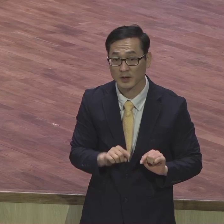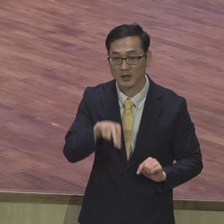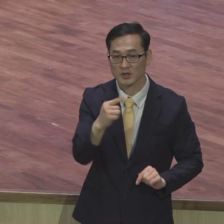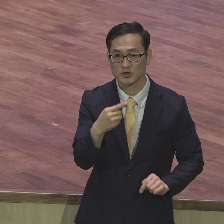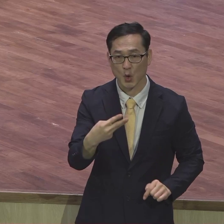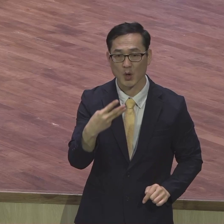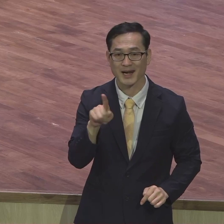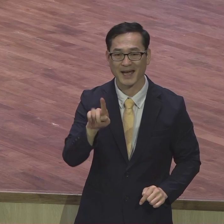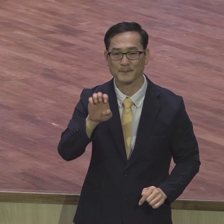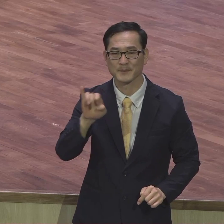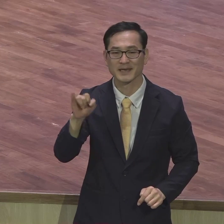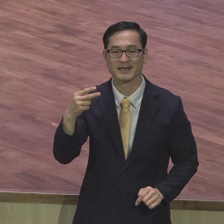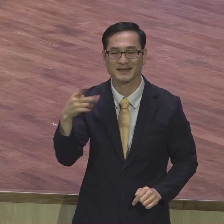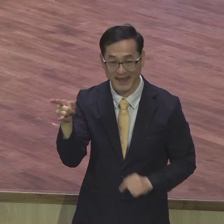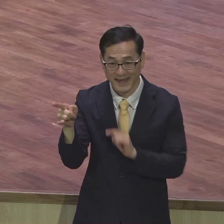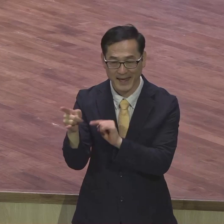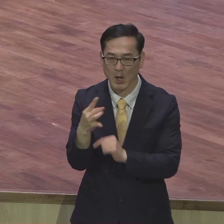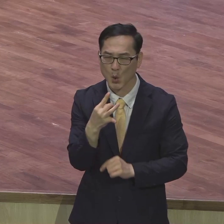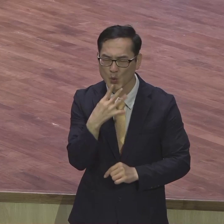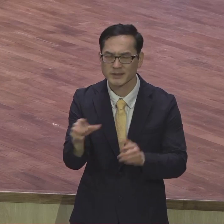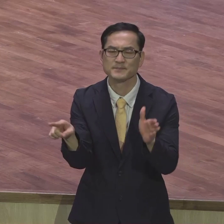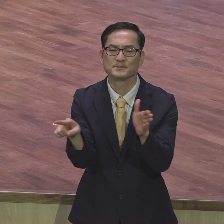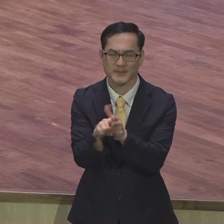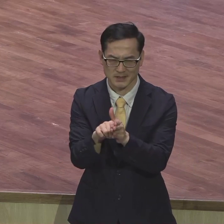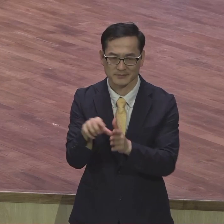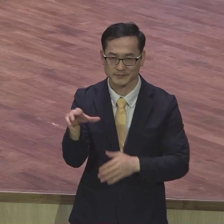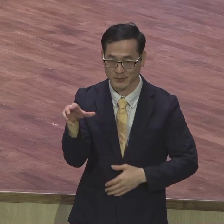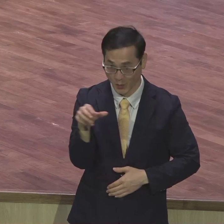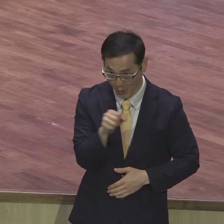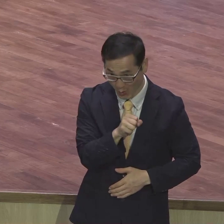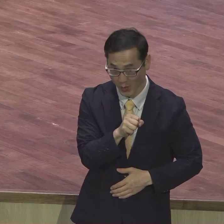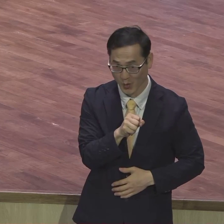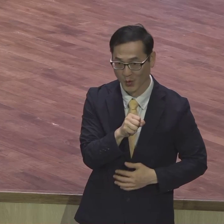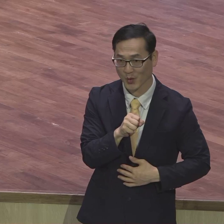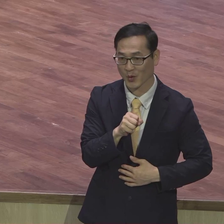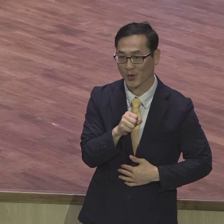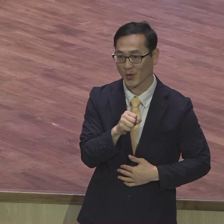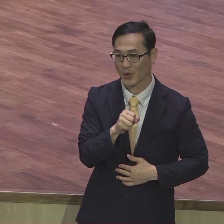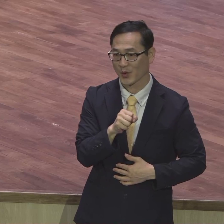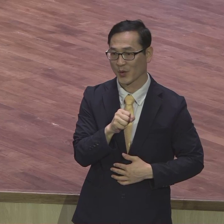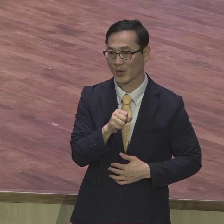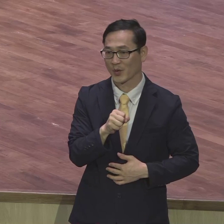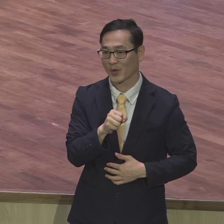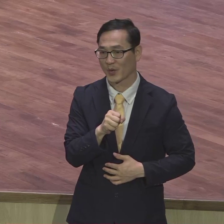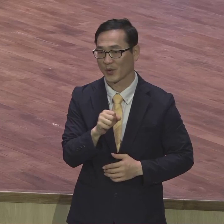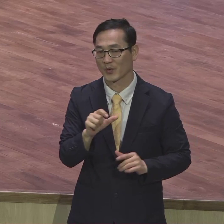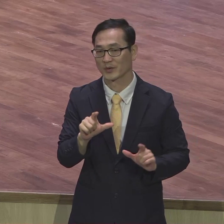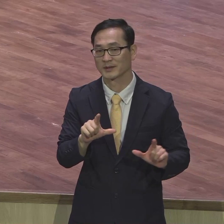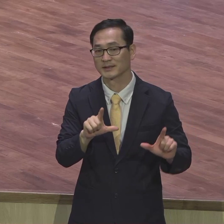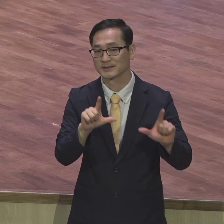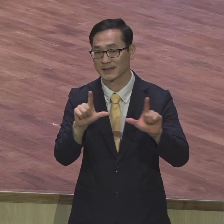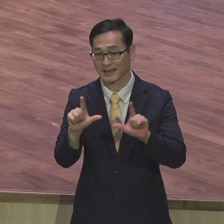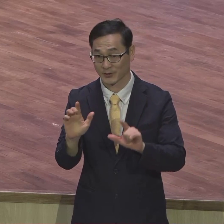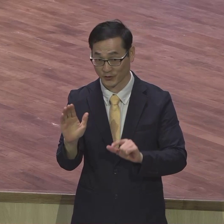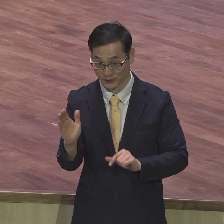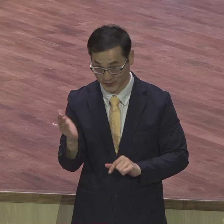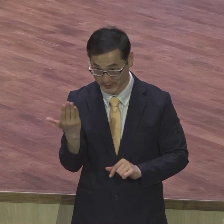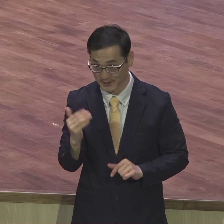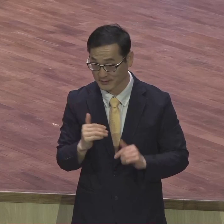믿음으로 오직 믿음 믿음 믿음 믿음 믿음 믿음 믿음이 없는